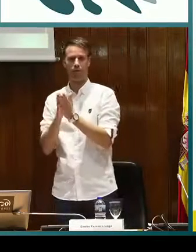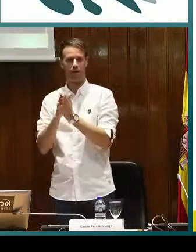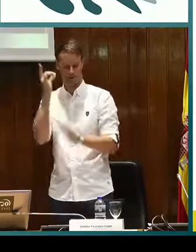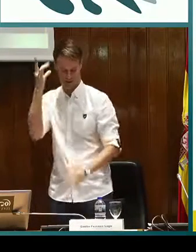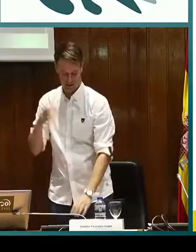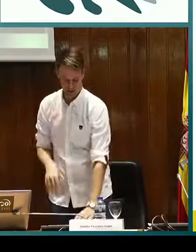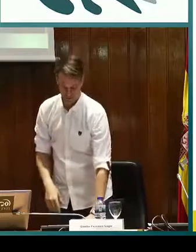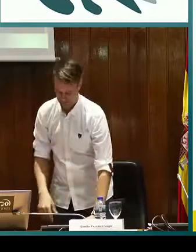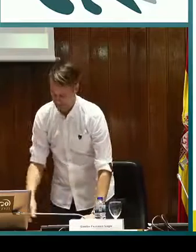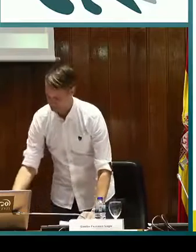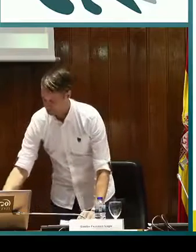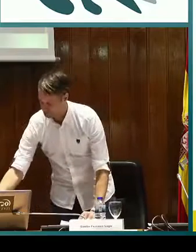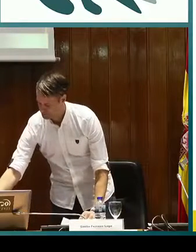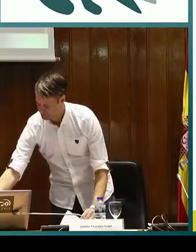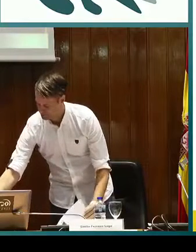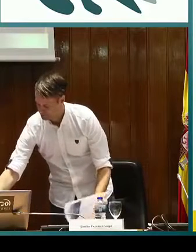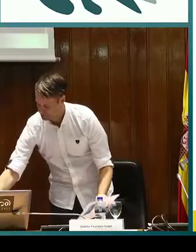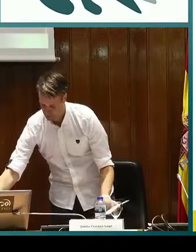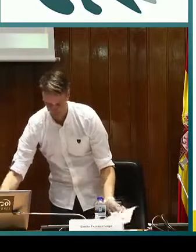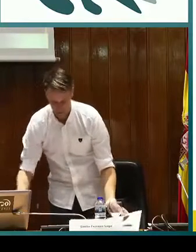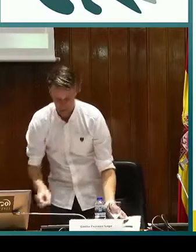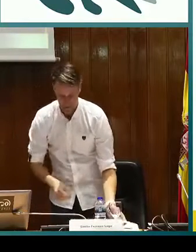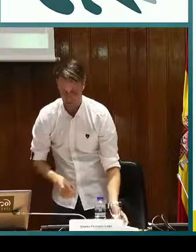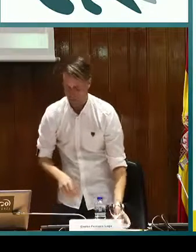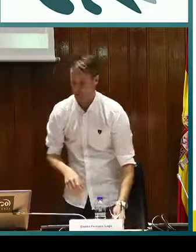También algo de cultura sorda que David luego comentará.